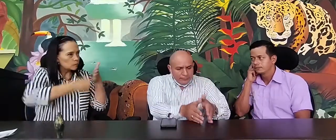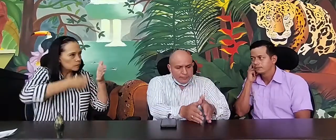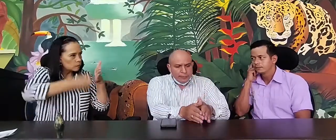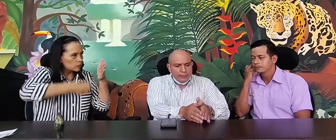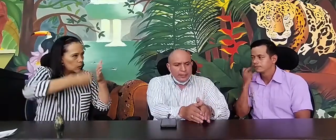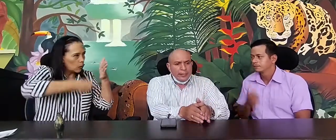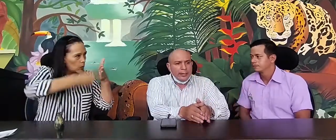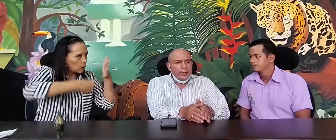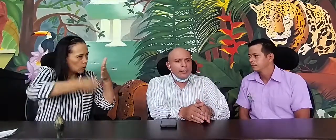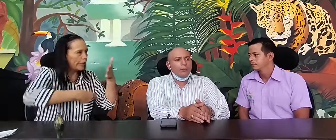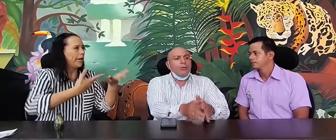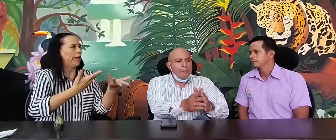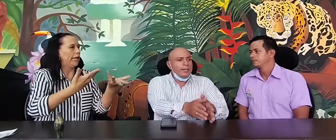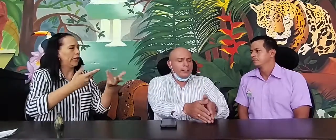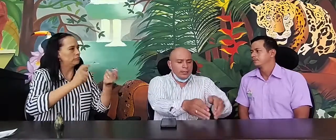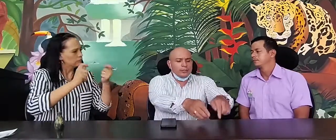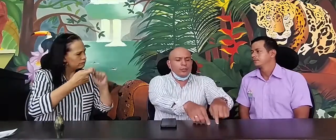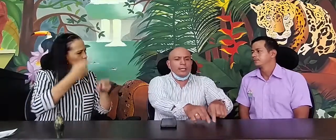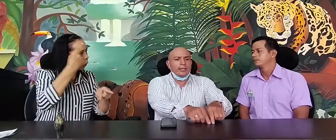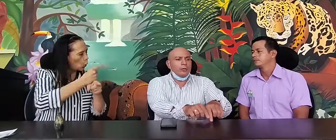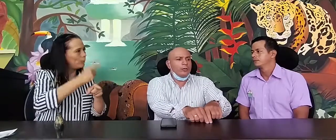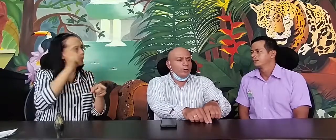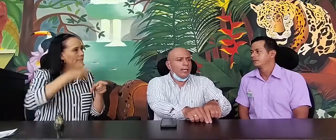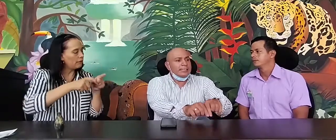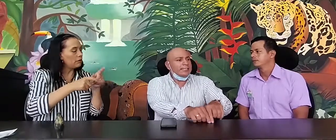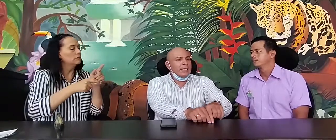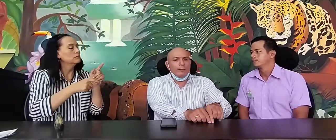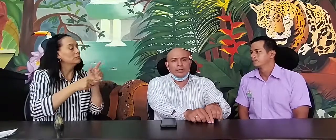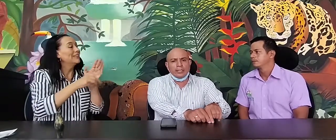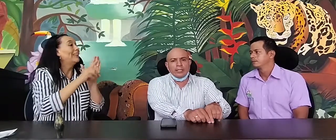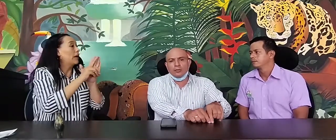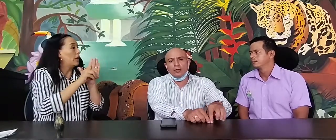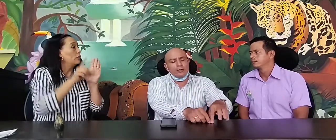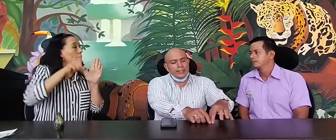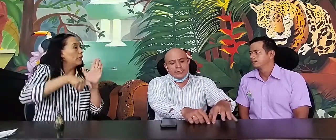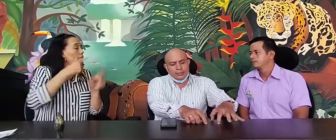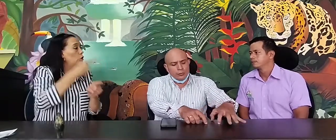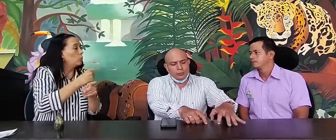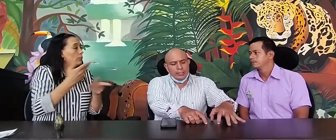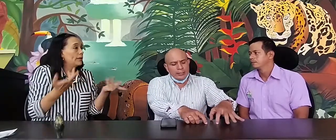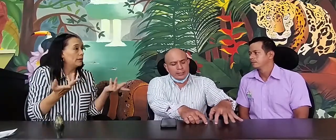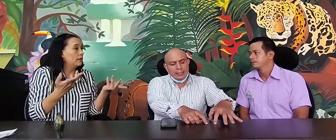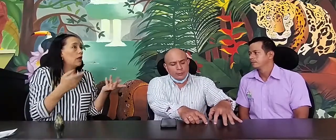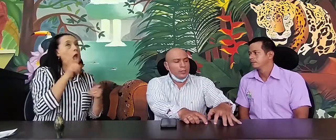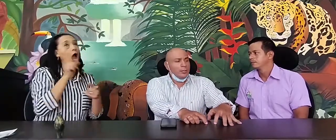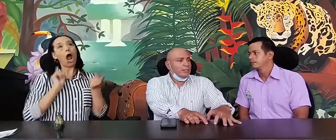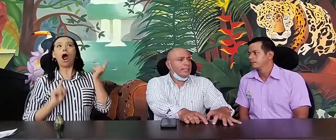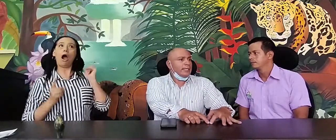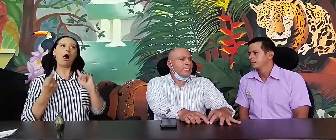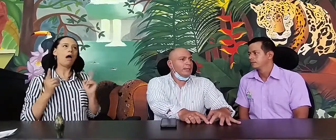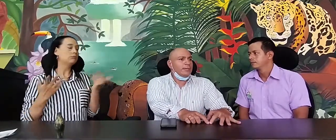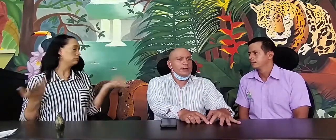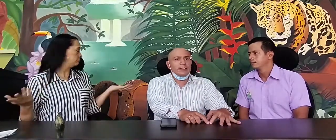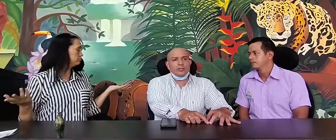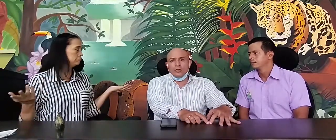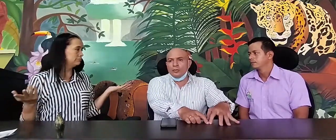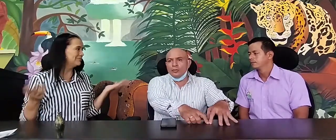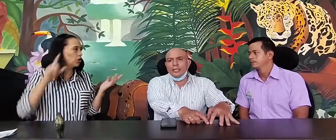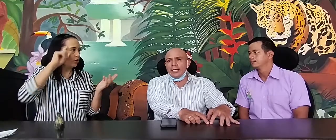cumplir eso que quedó así sea por decreto. No es excusa, digamos, de que la administración no quiera